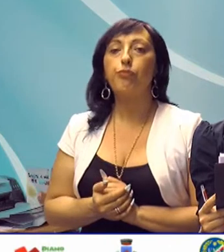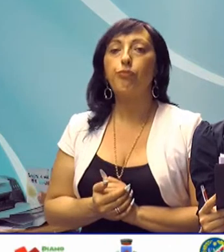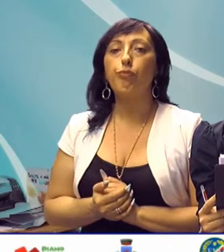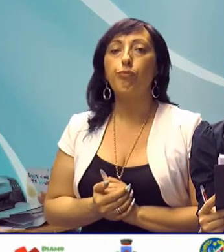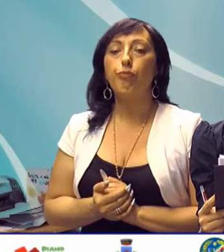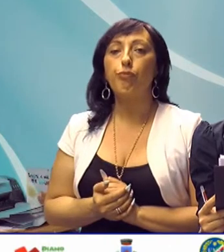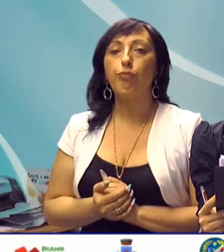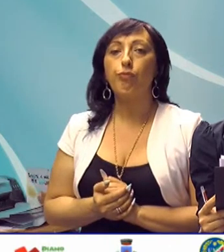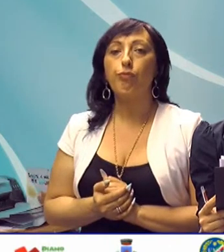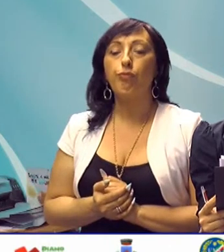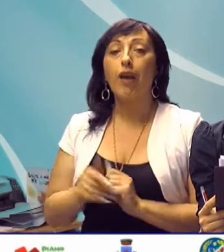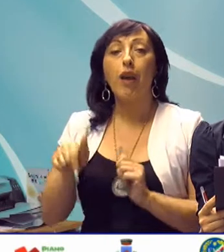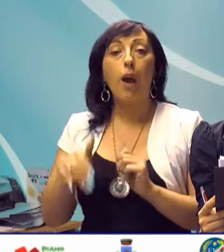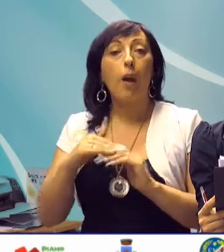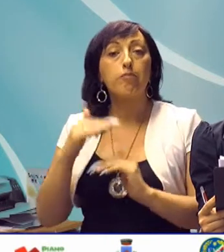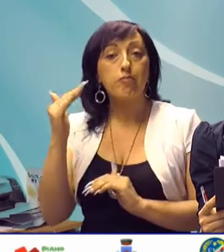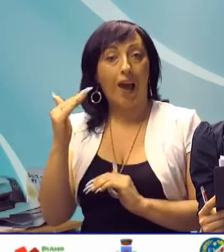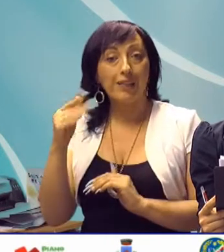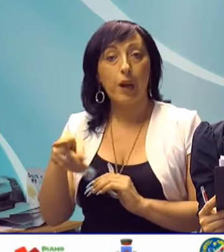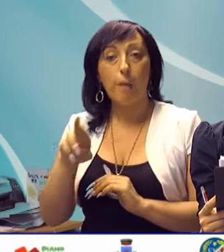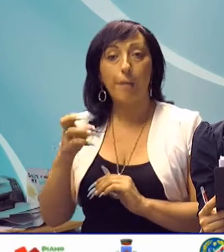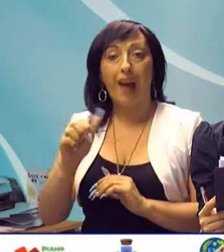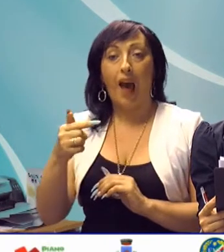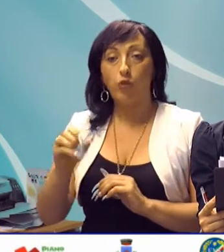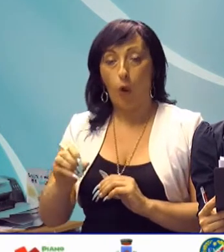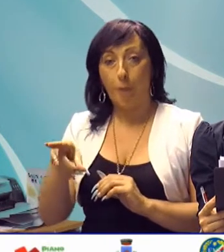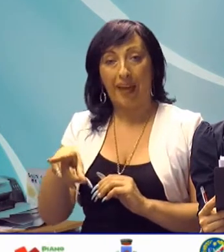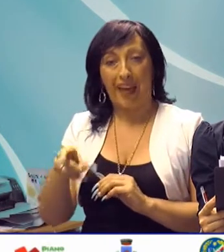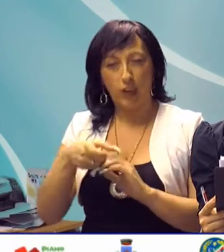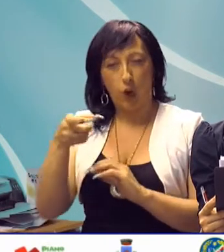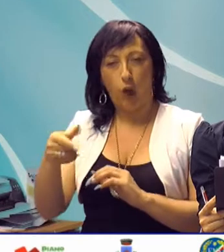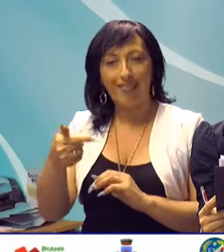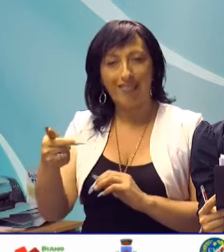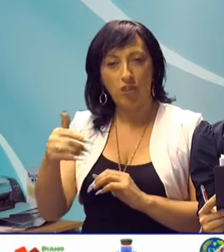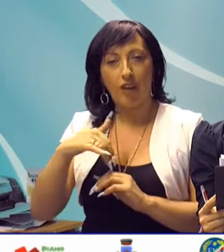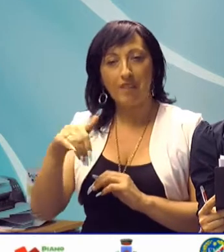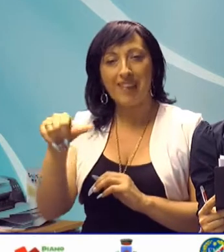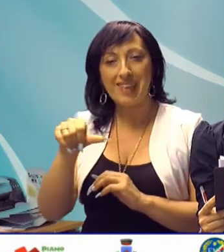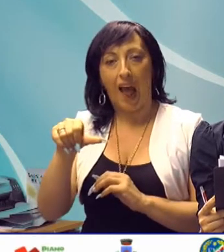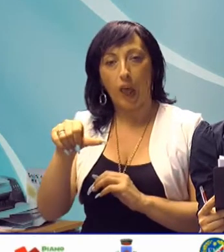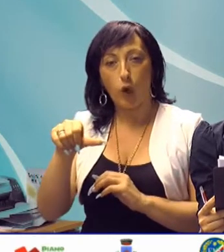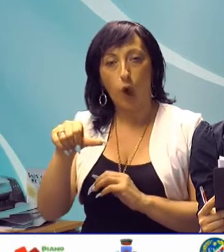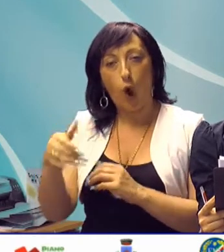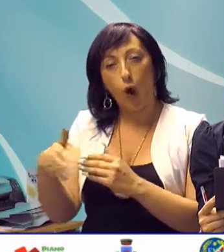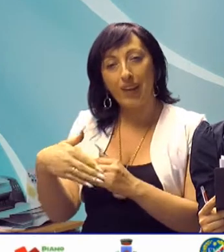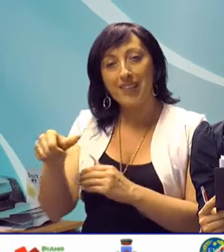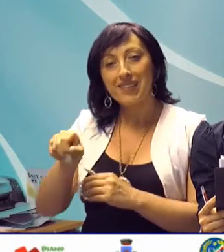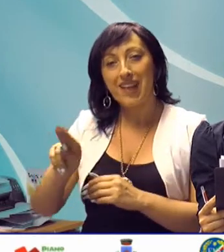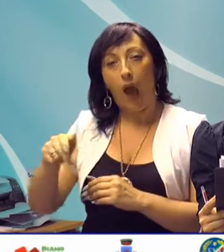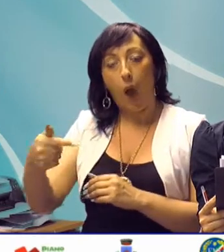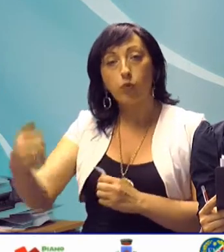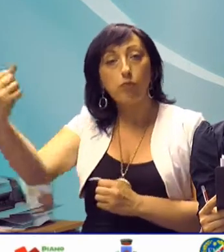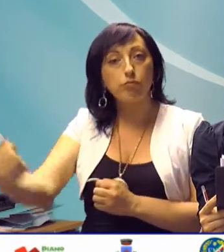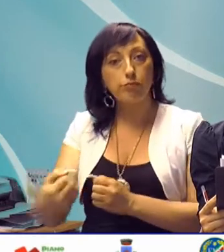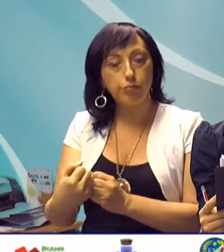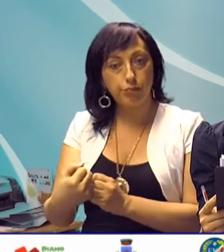Incidente stradale questa mattina a Prato Perillo di Teggiano, in via Saliconi, nei pressi del South. Un